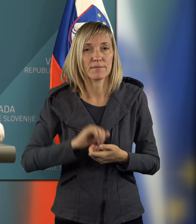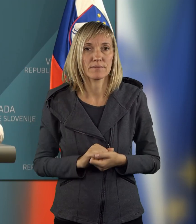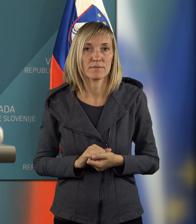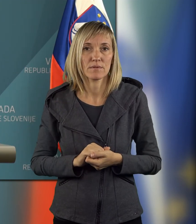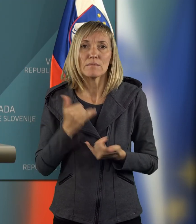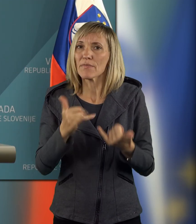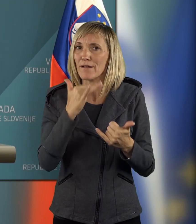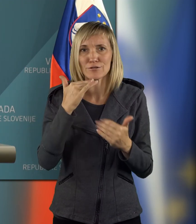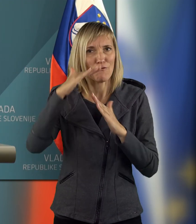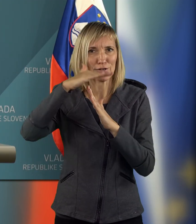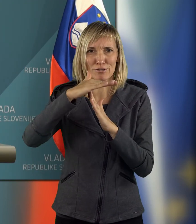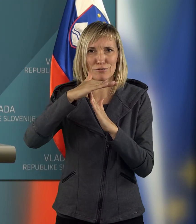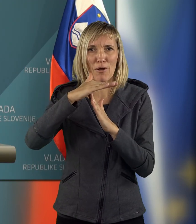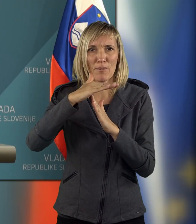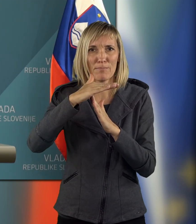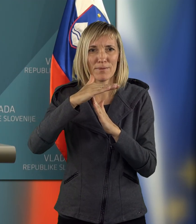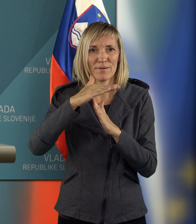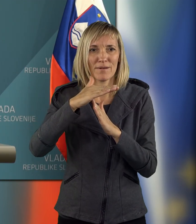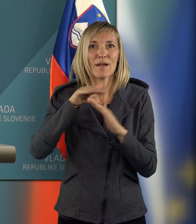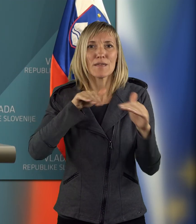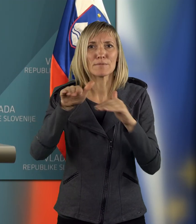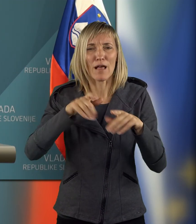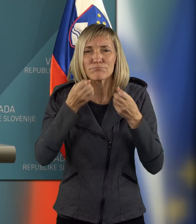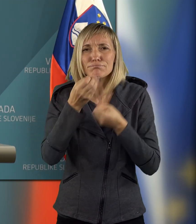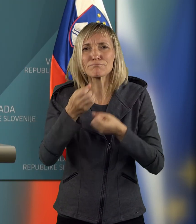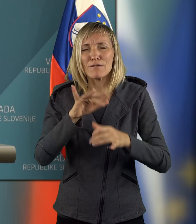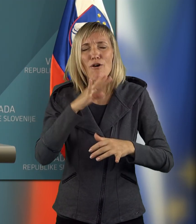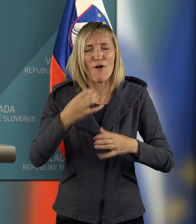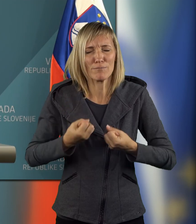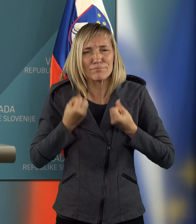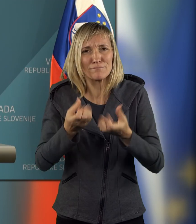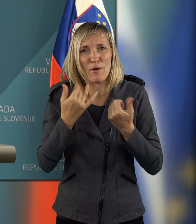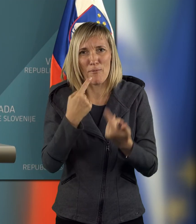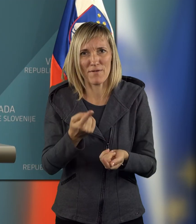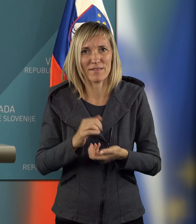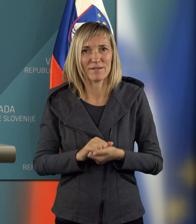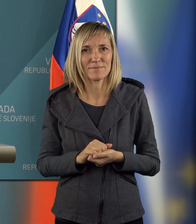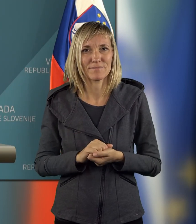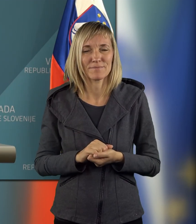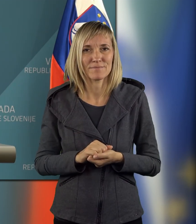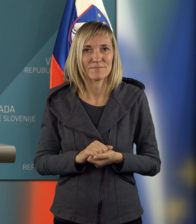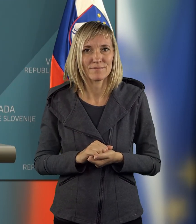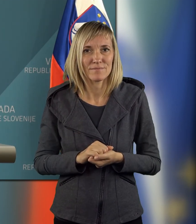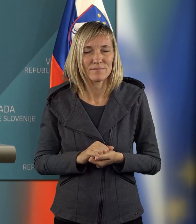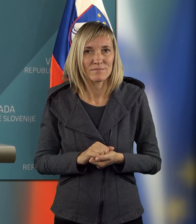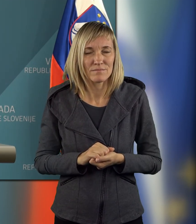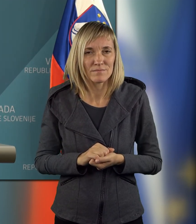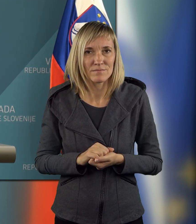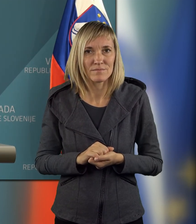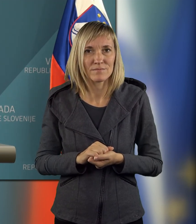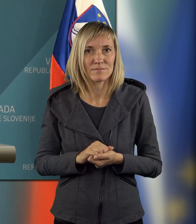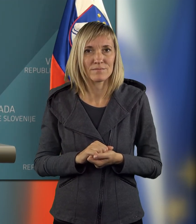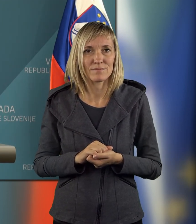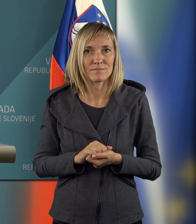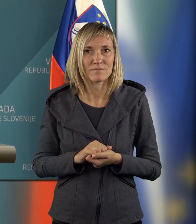Da danes bo dovolj, ja, mislim, da je dala ministrica dosti števil na zgovore, že, no. Samo vzaj, ki ti ukrepi bo mišljati, se potem ima tudi